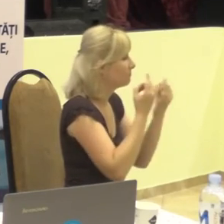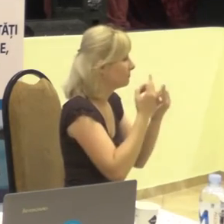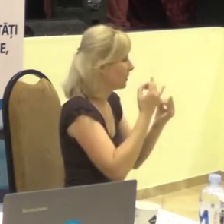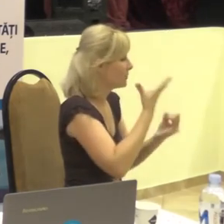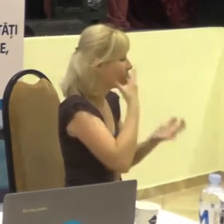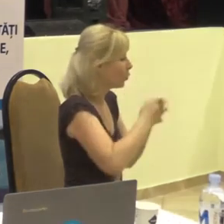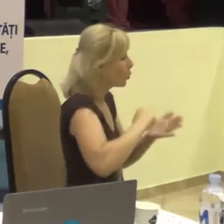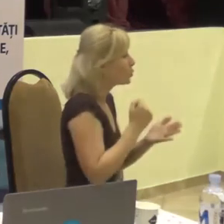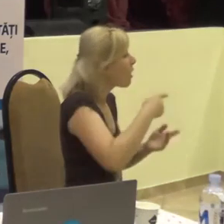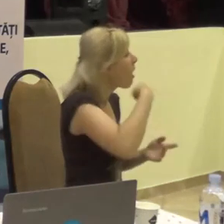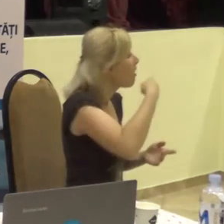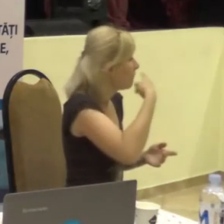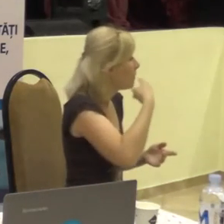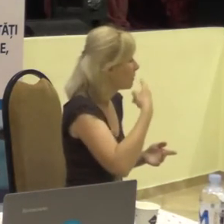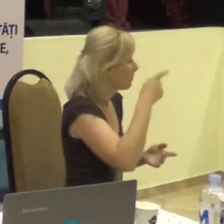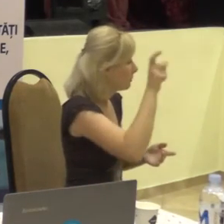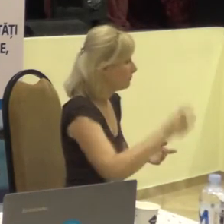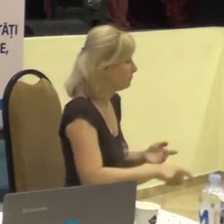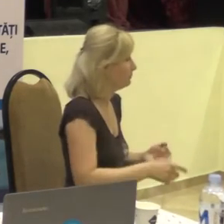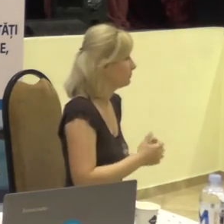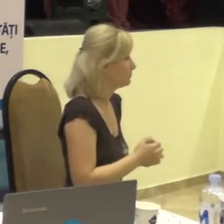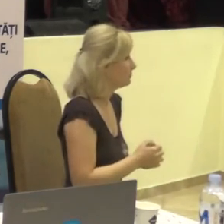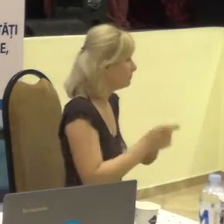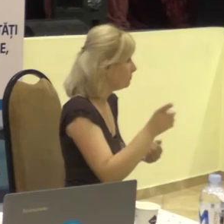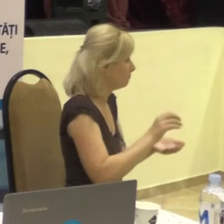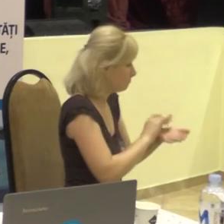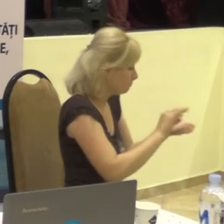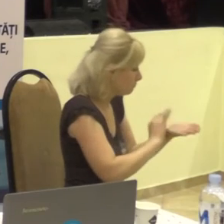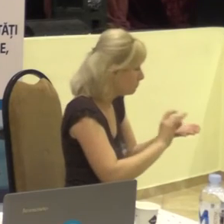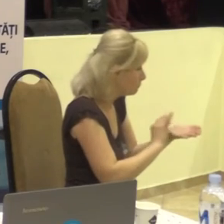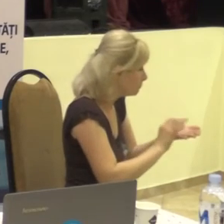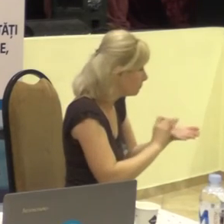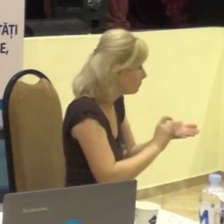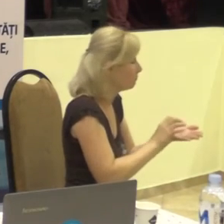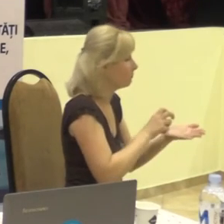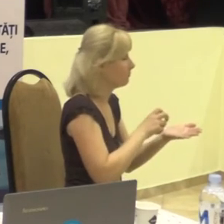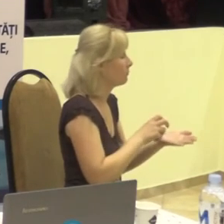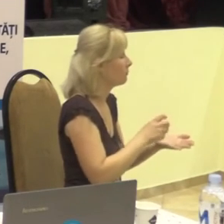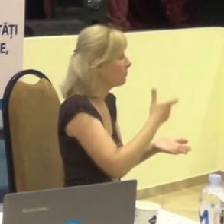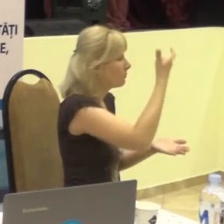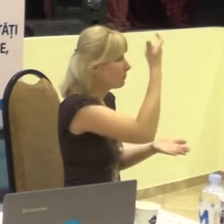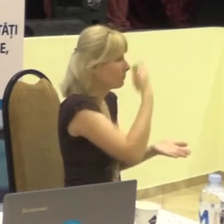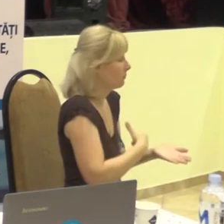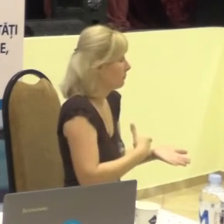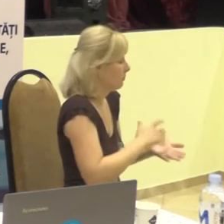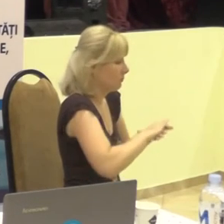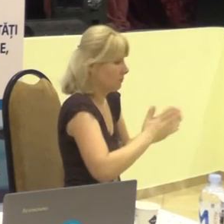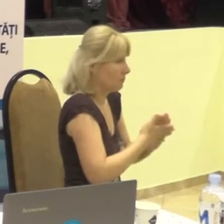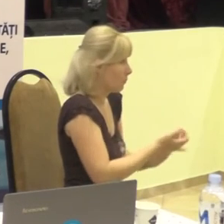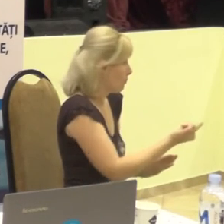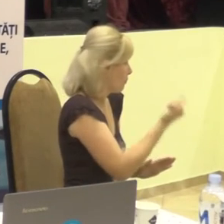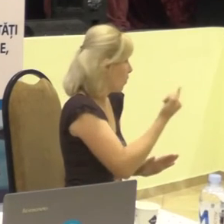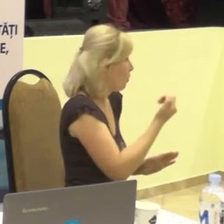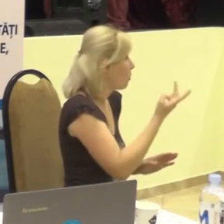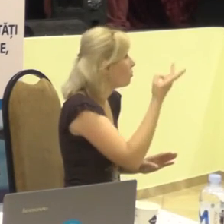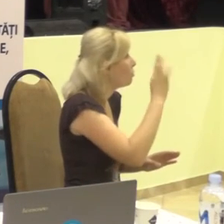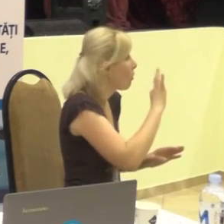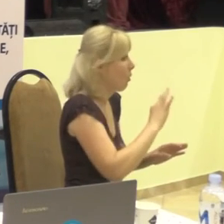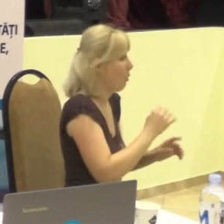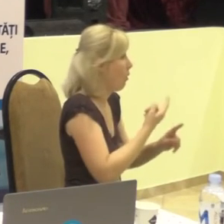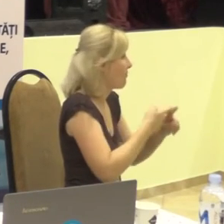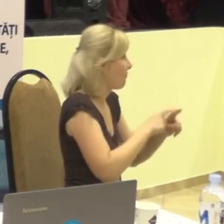în ce hal să află. Dar nu putea prietenul